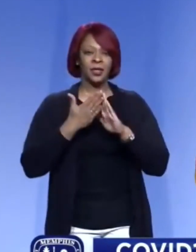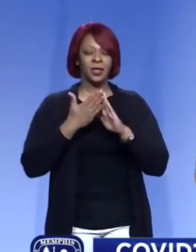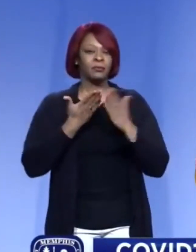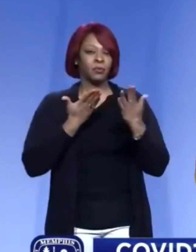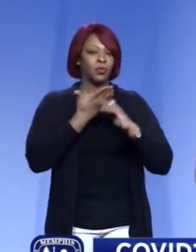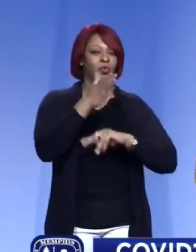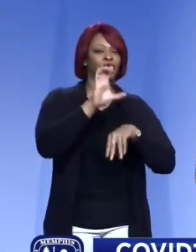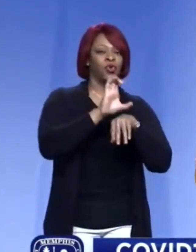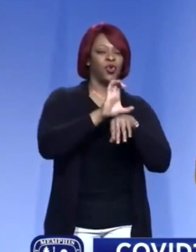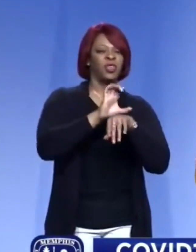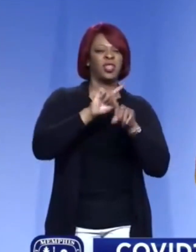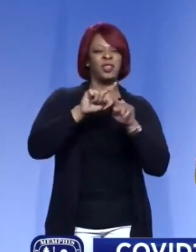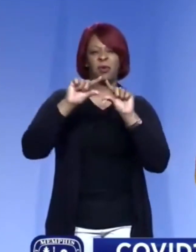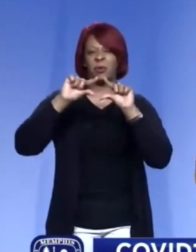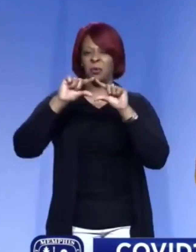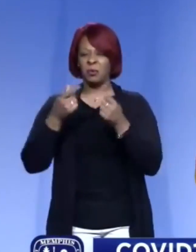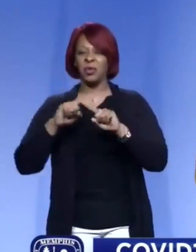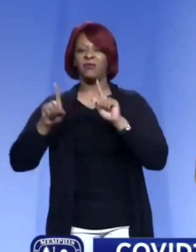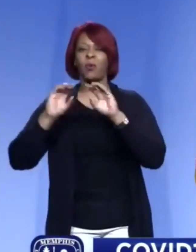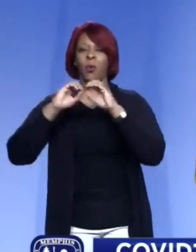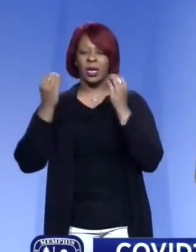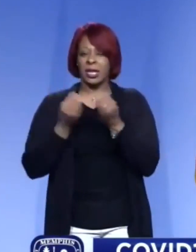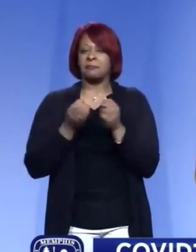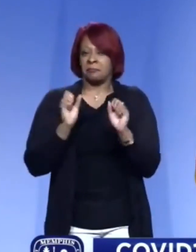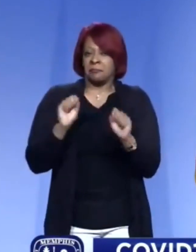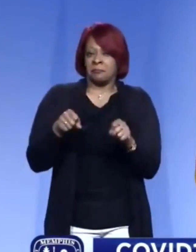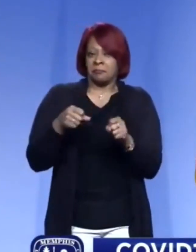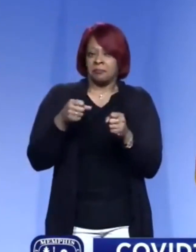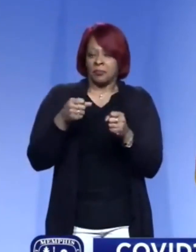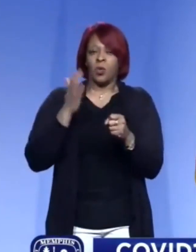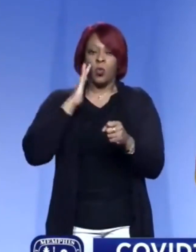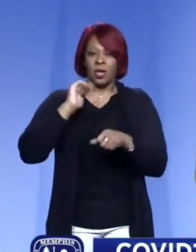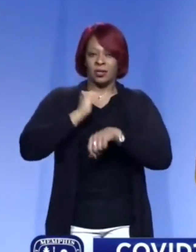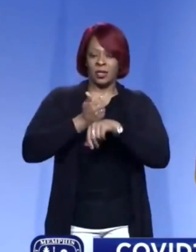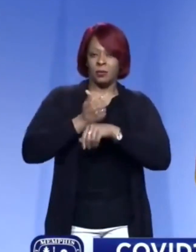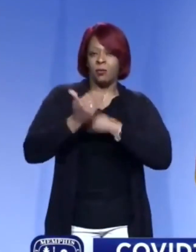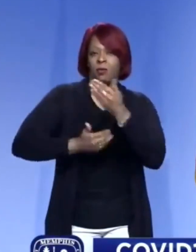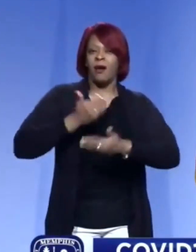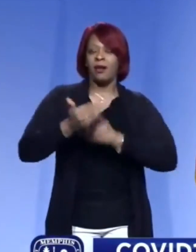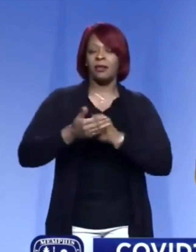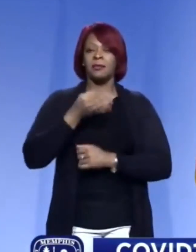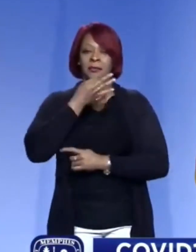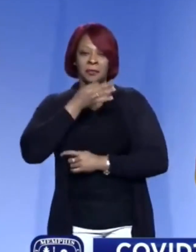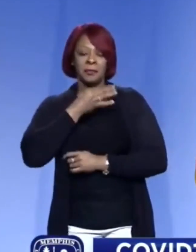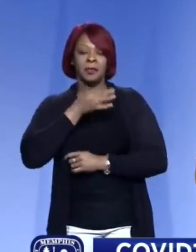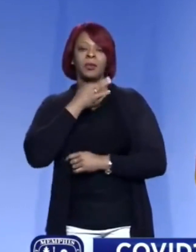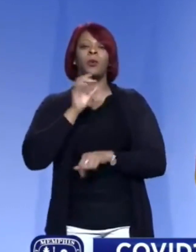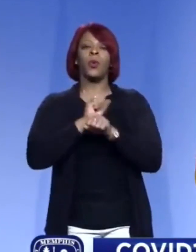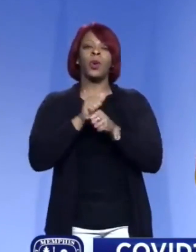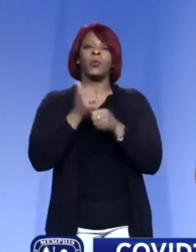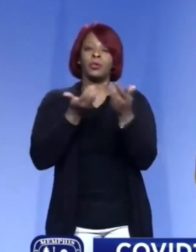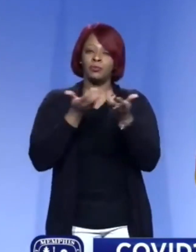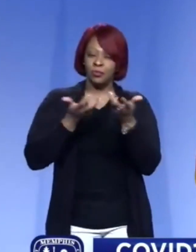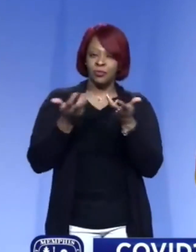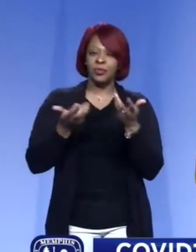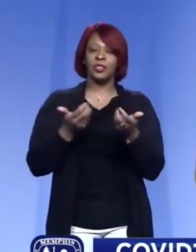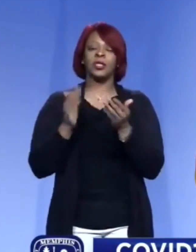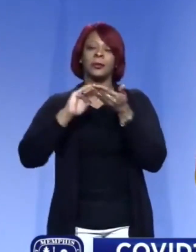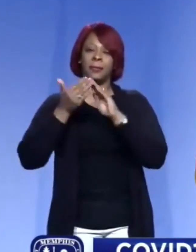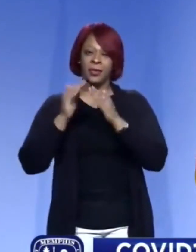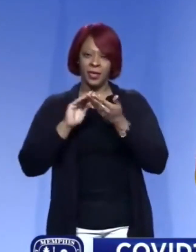puntos de entrega en la comunidad, específicamente en iglesias y diferentes grupos comunitarios u organizaciones.